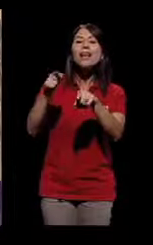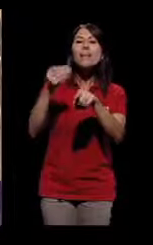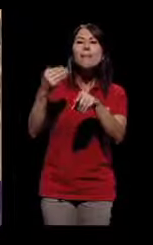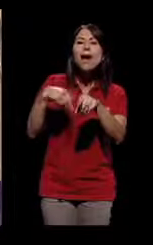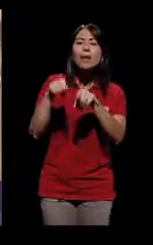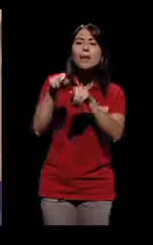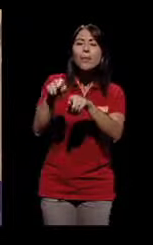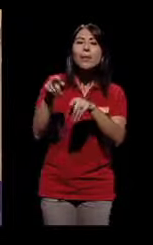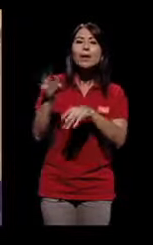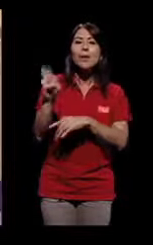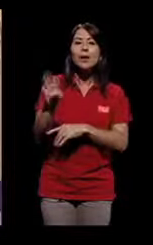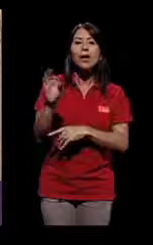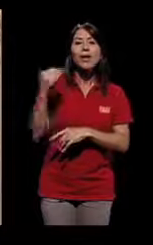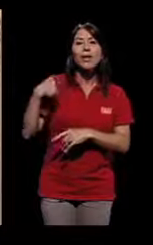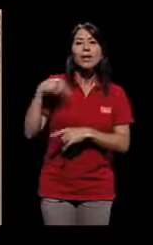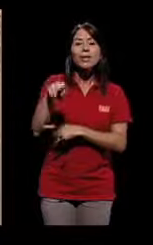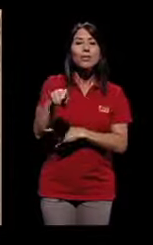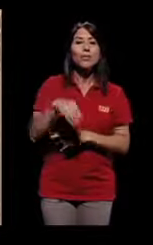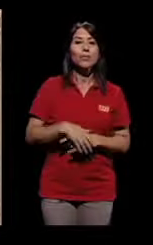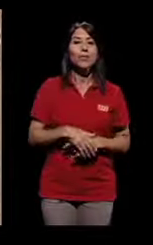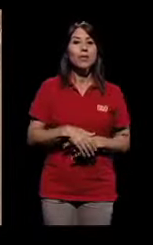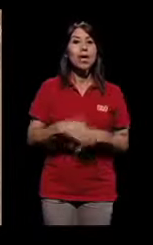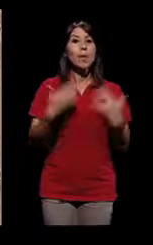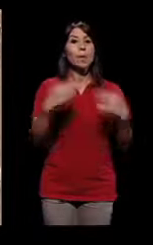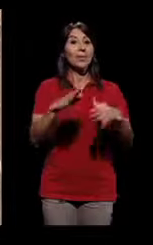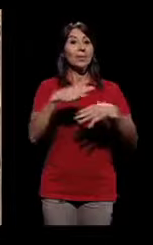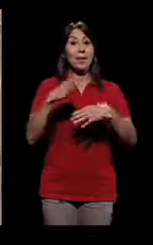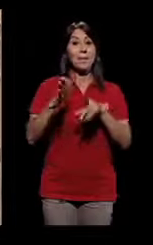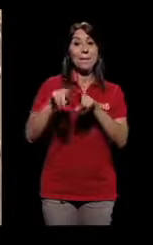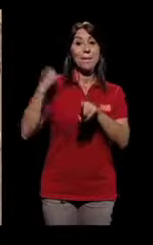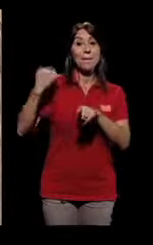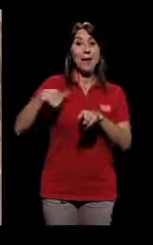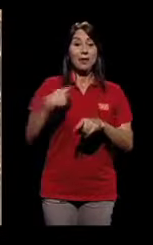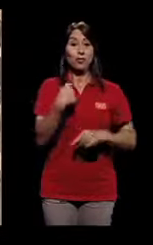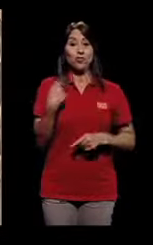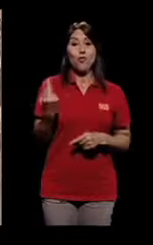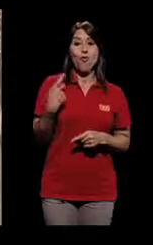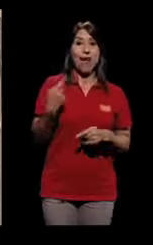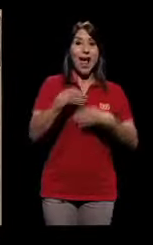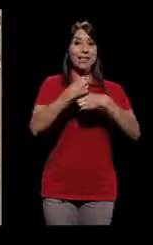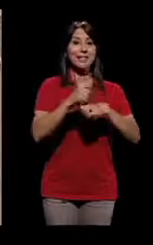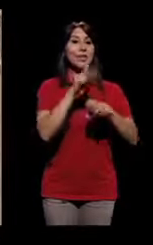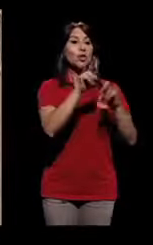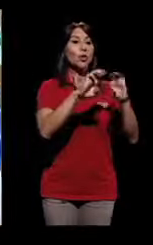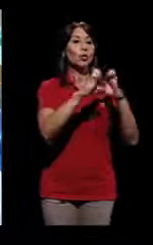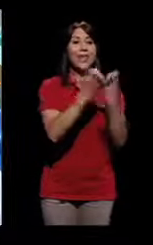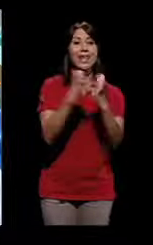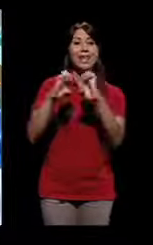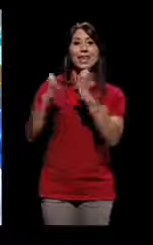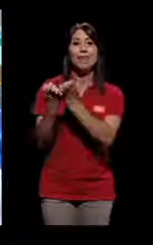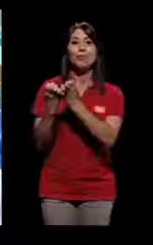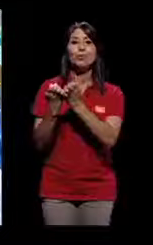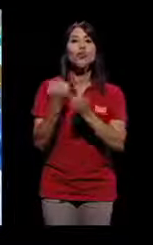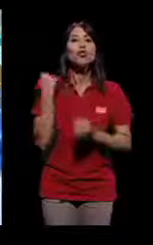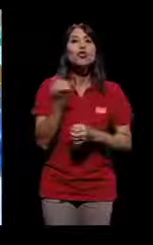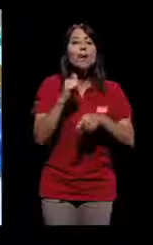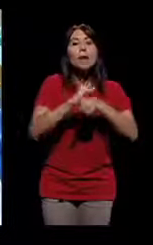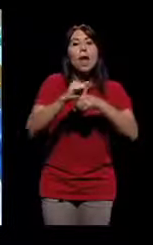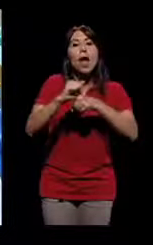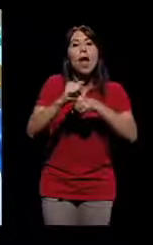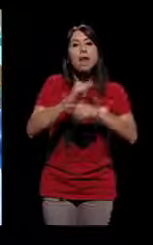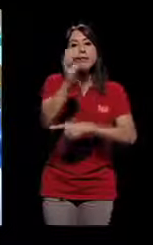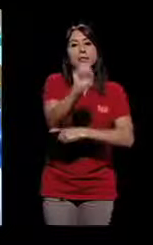nosotros lo que nosotros somos y fuimos, fueron los hermanos Bonilla. En un año, formar dos